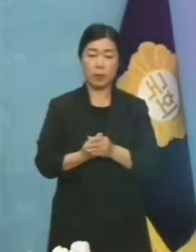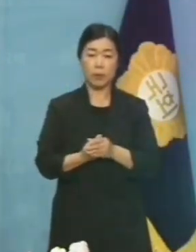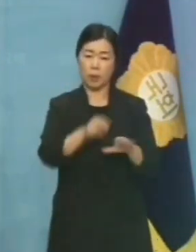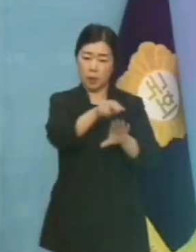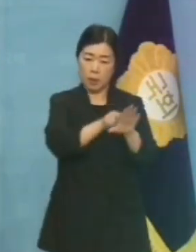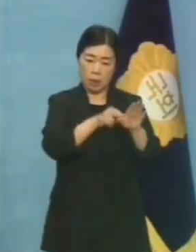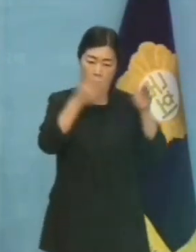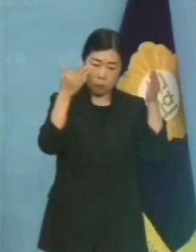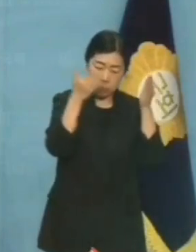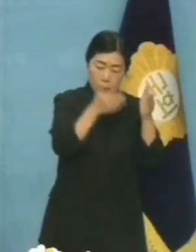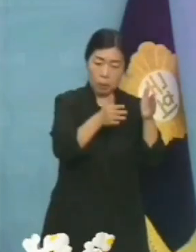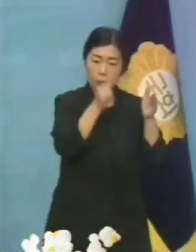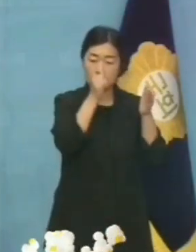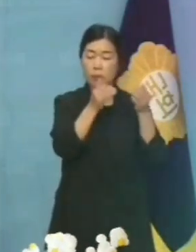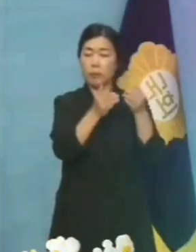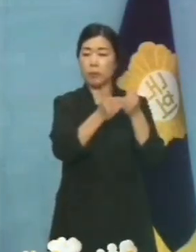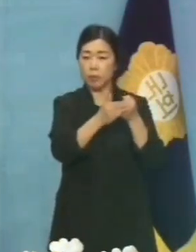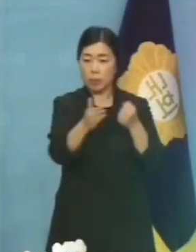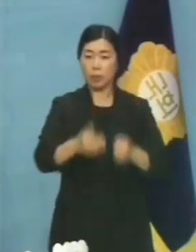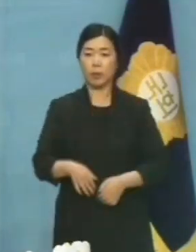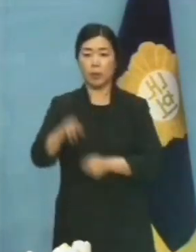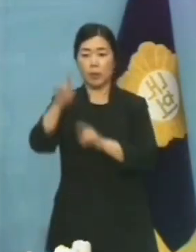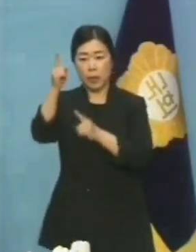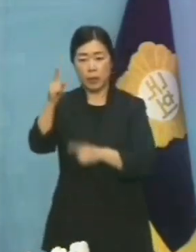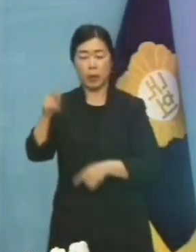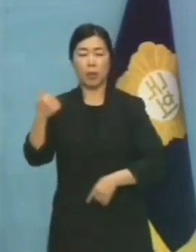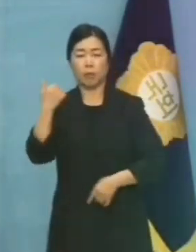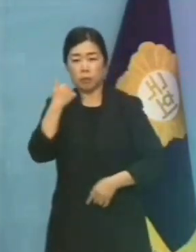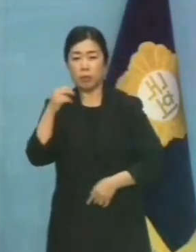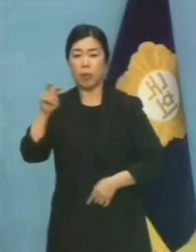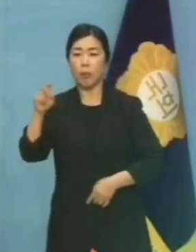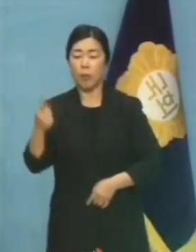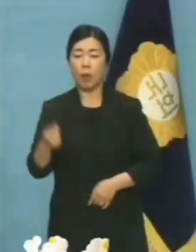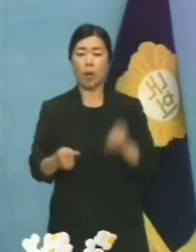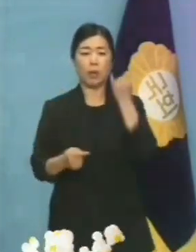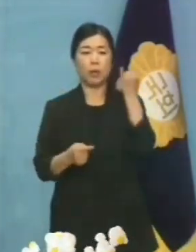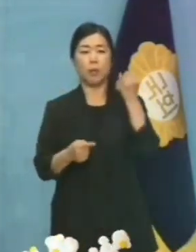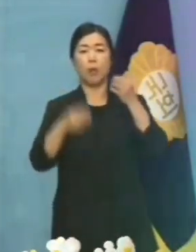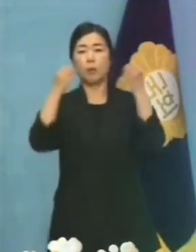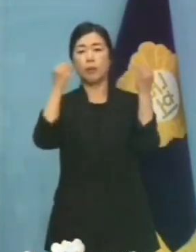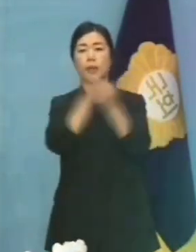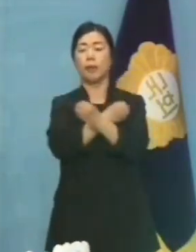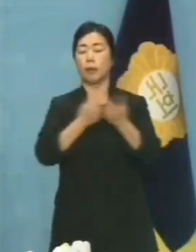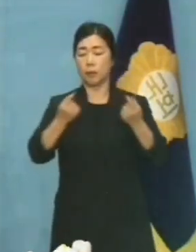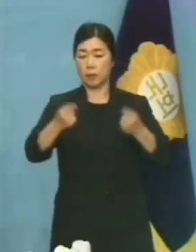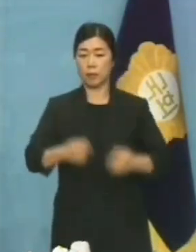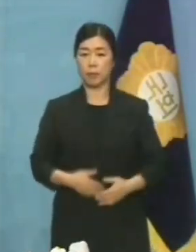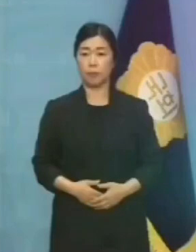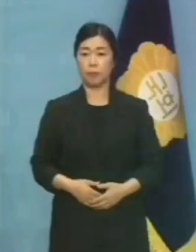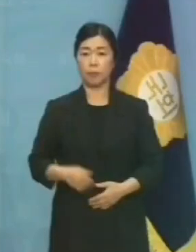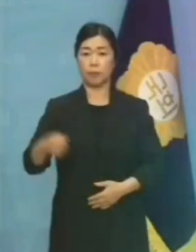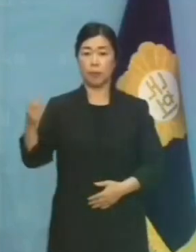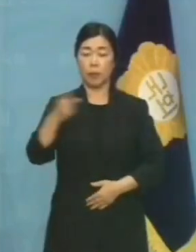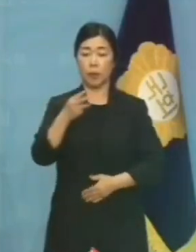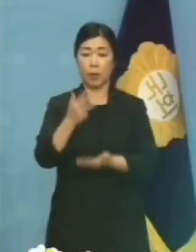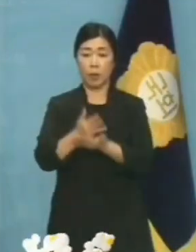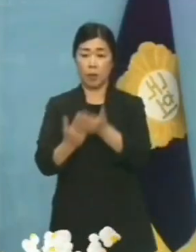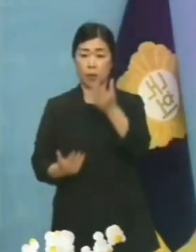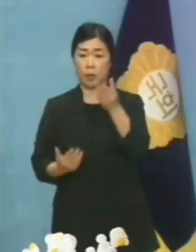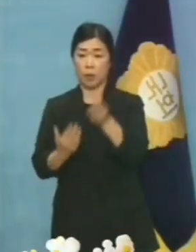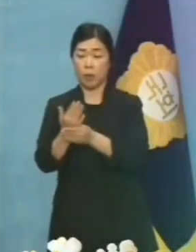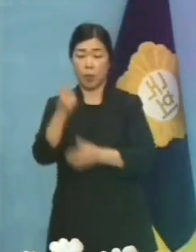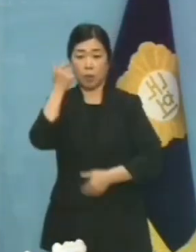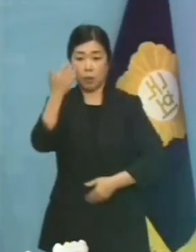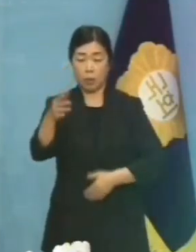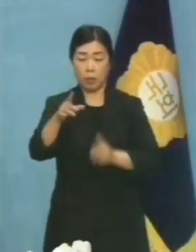팔려 있으니 이 모가 엉뚱한 이 모로 보인 것 아니겠습니까? 심지어 이태원 참사 현안 질의